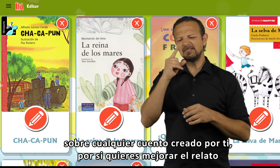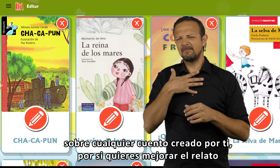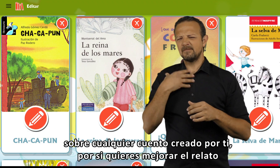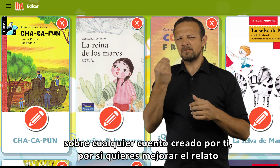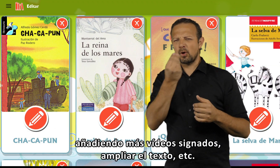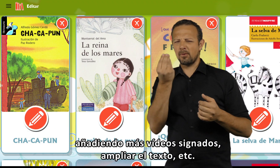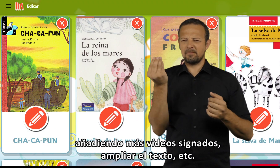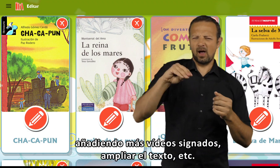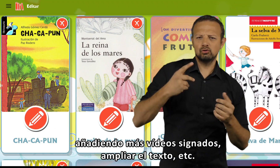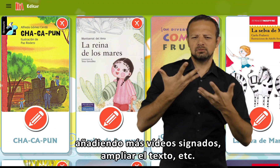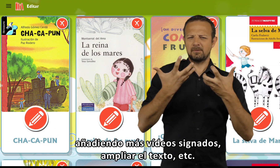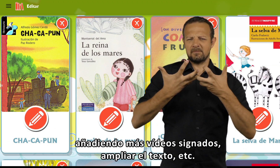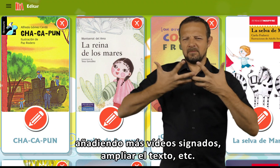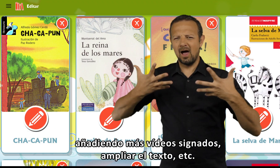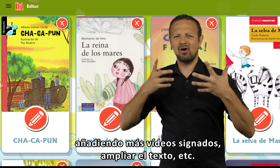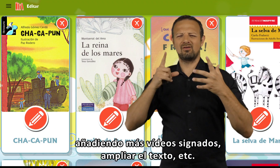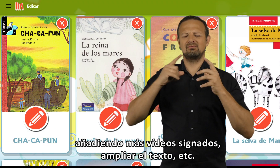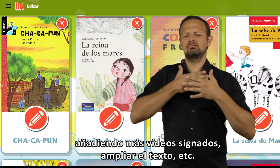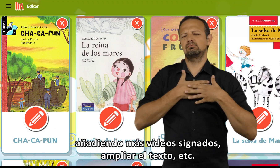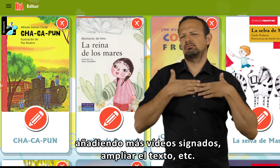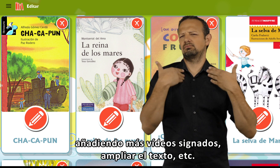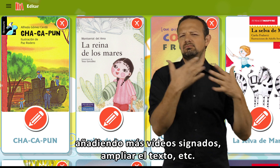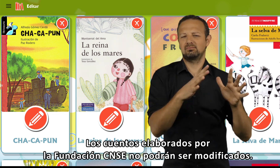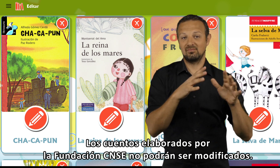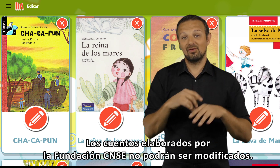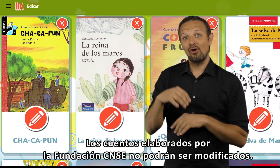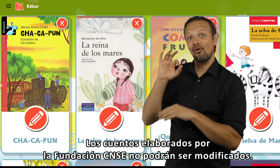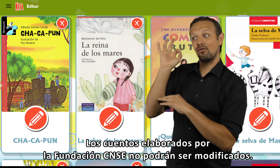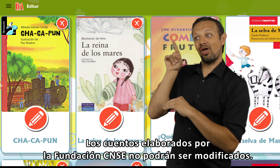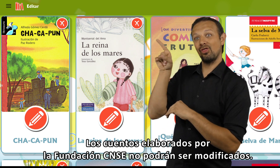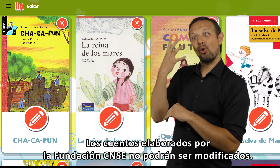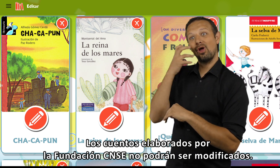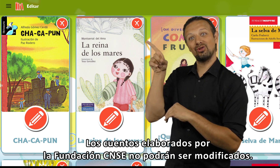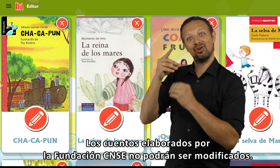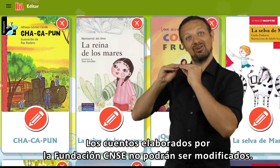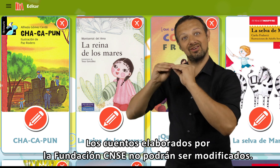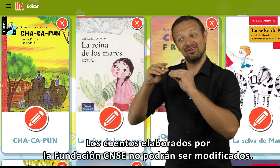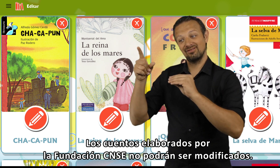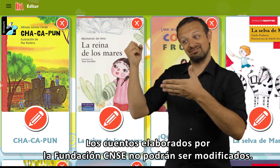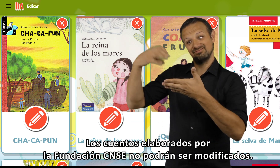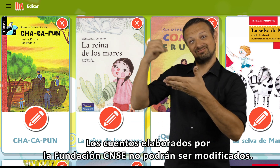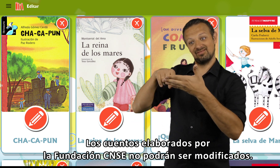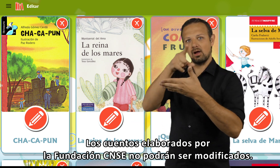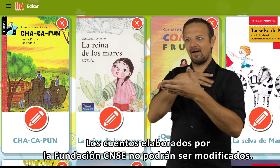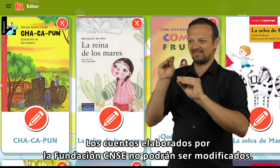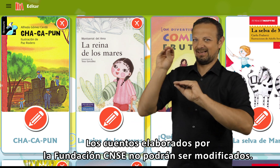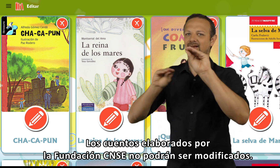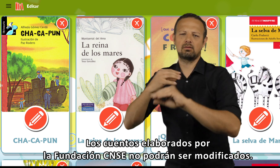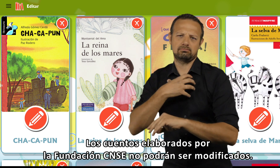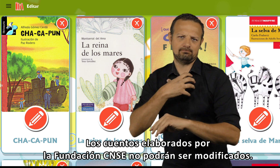quieres mejorar el relato, añadiendo más vídeos signados, ampliar el texto, etc. Los cuentos elaborados por la Fundación CNSE